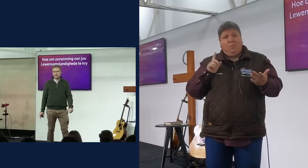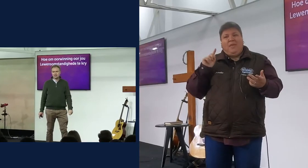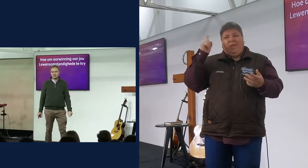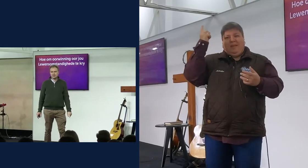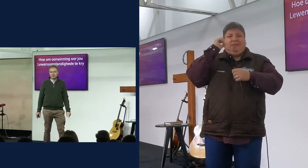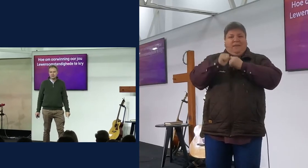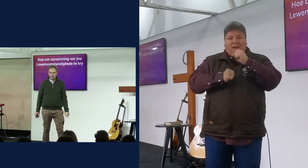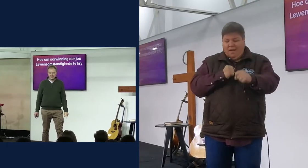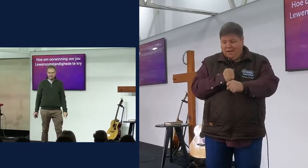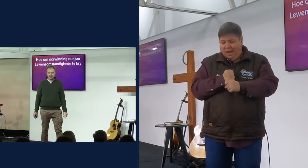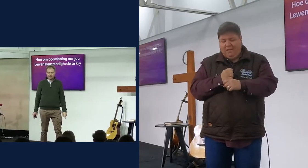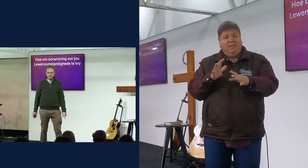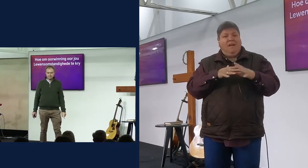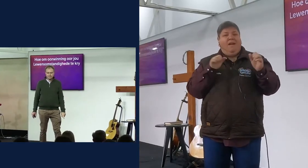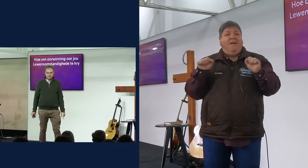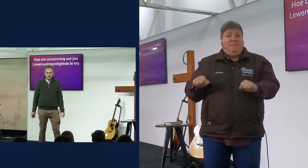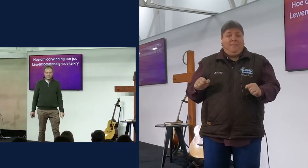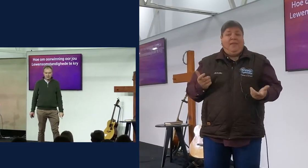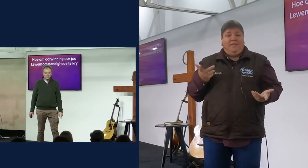sy genade, Amen?